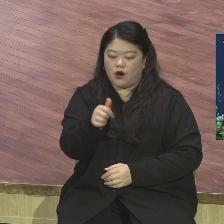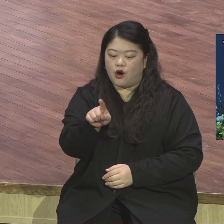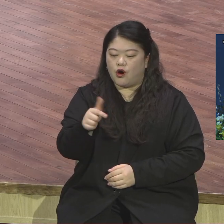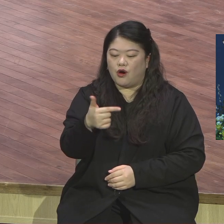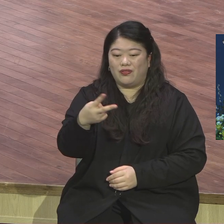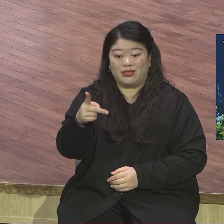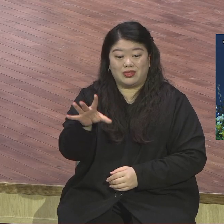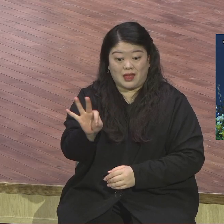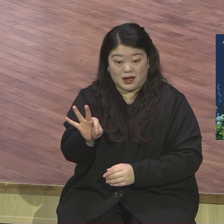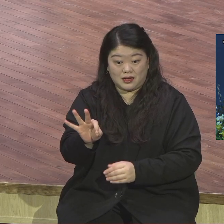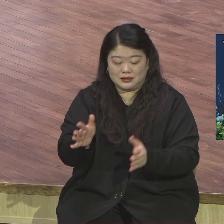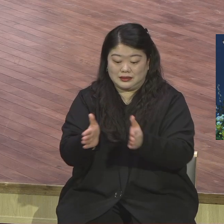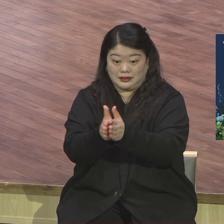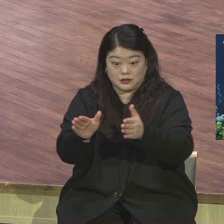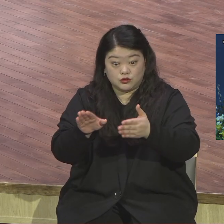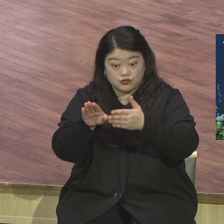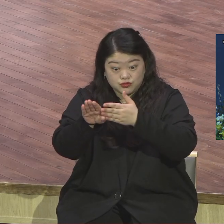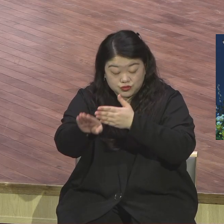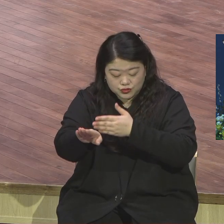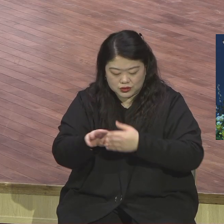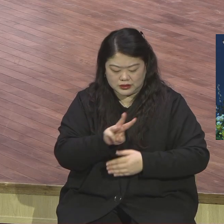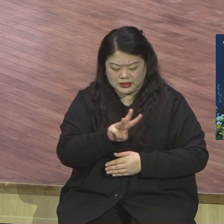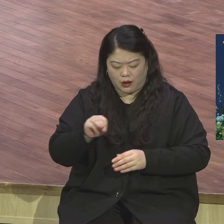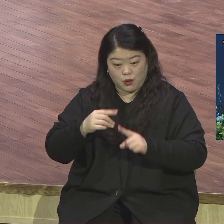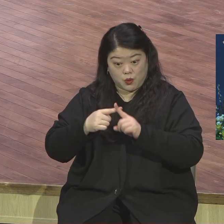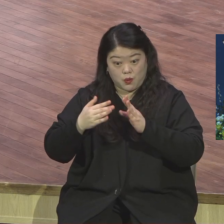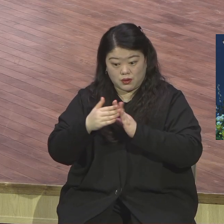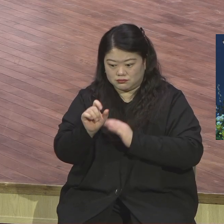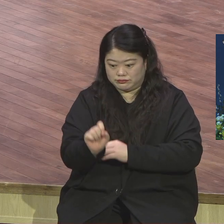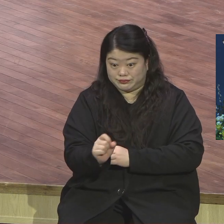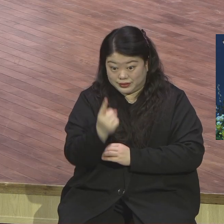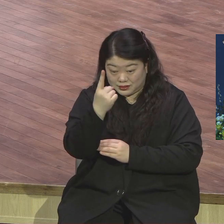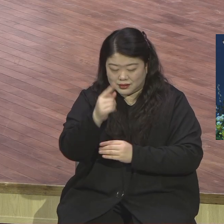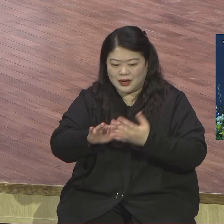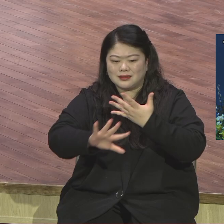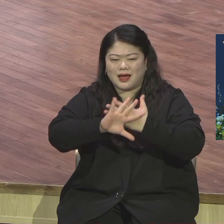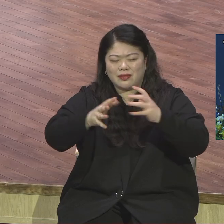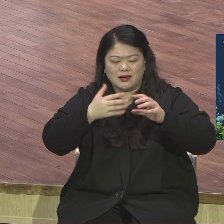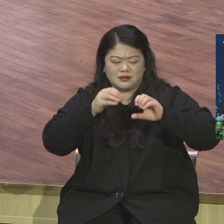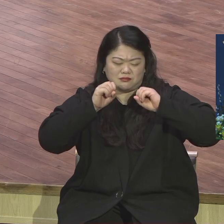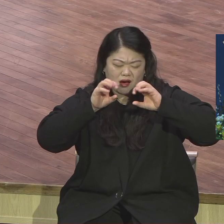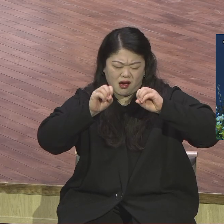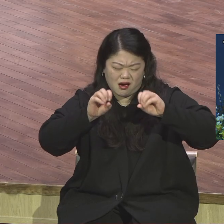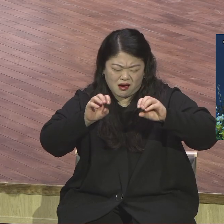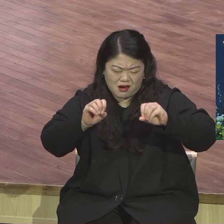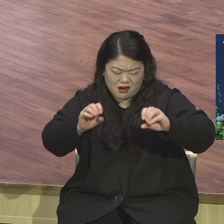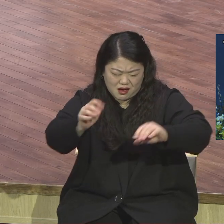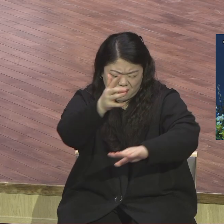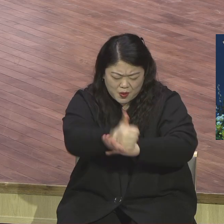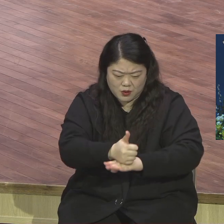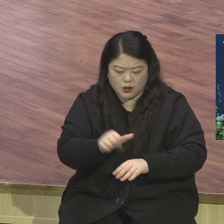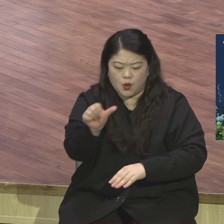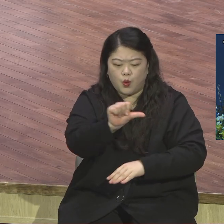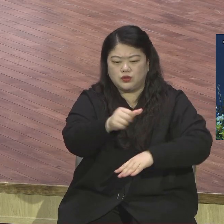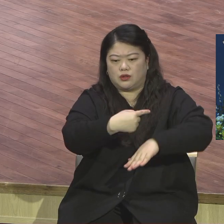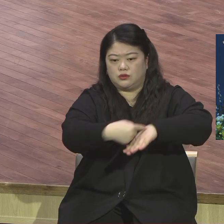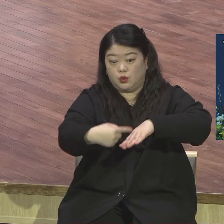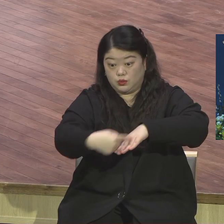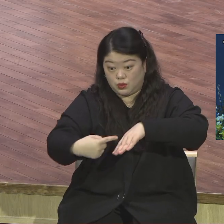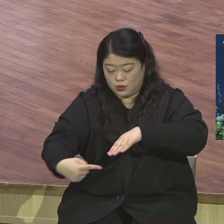237나라 5천 종족이 죽게 돌아오는 역사가 일어나야 하기 때문에 일어나기 때문에 나중